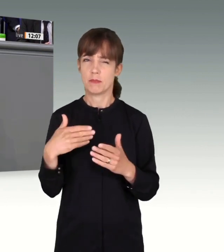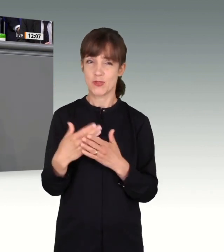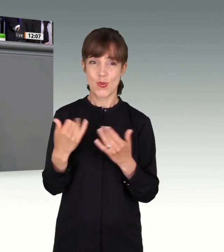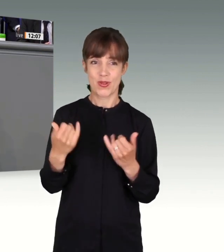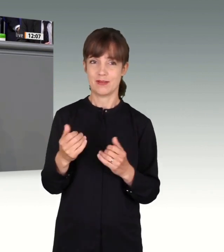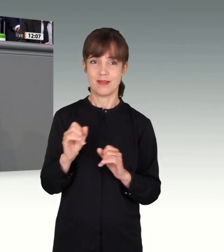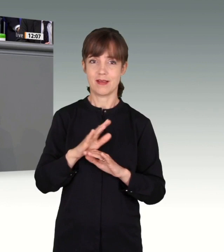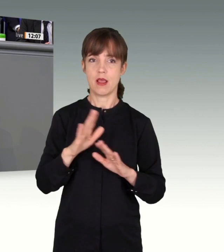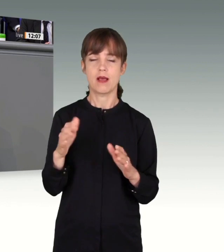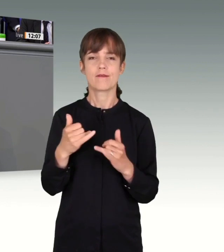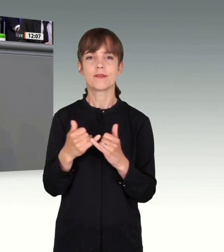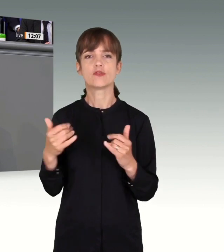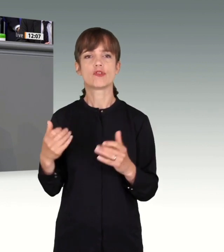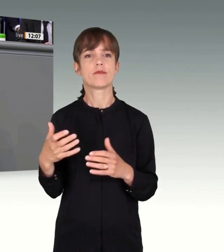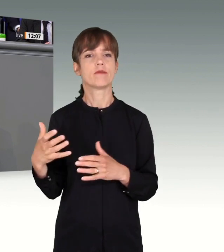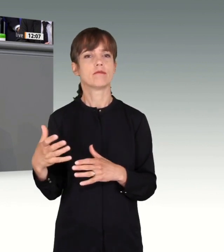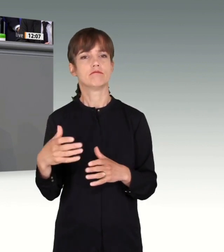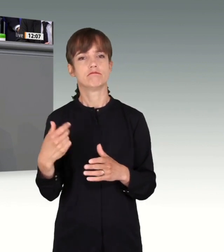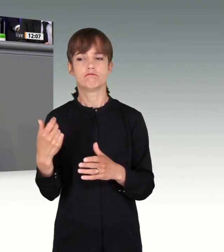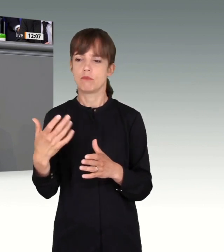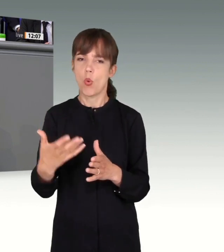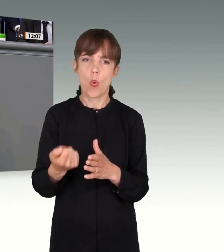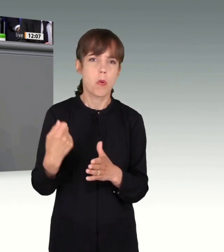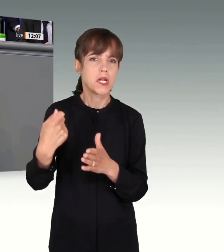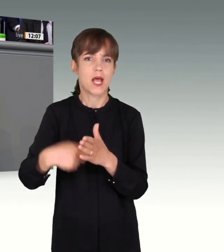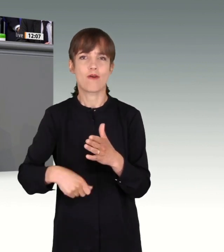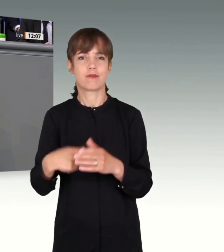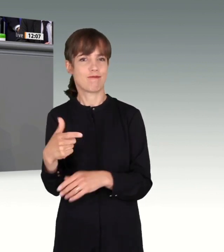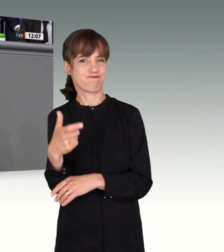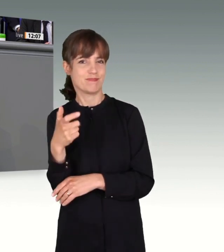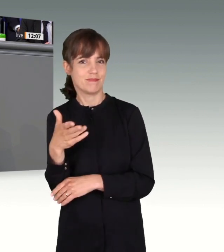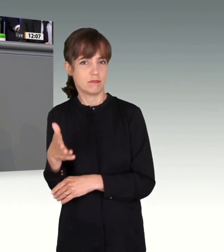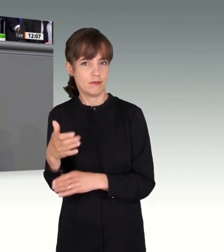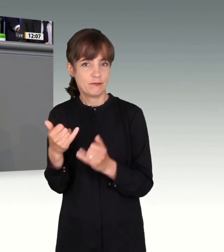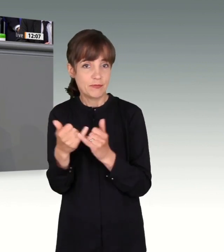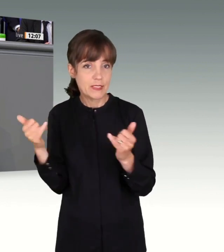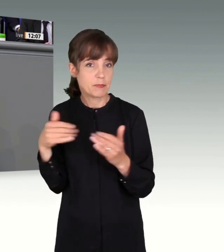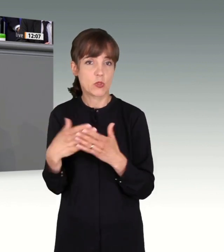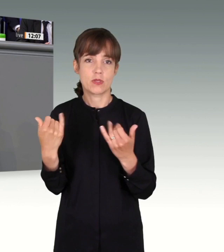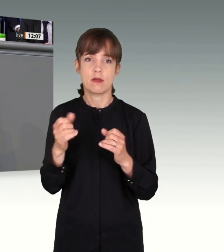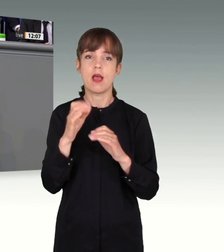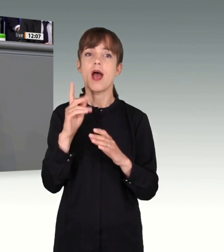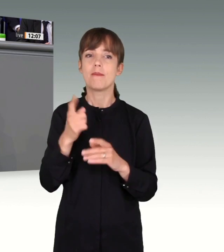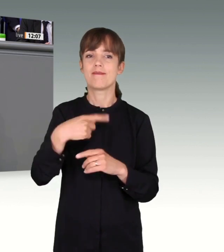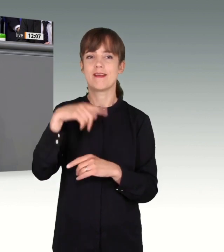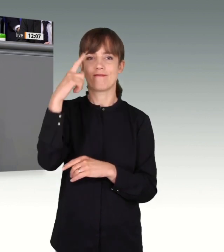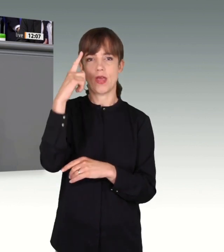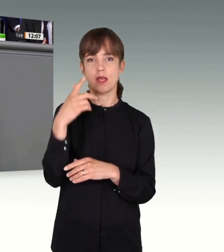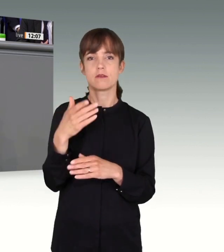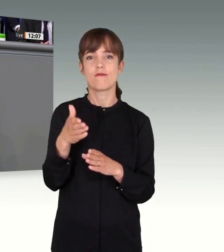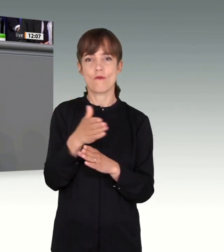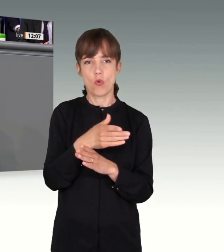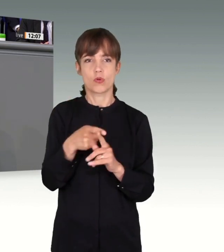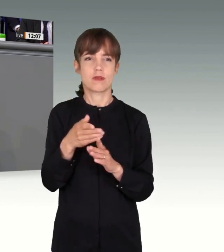kausal für den Anschlag. Aber alle zusammen waren fatal. Denn eigentlich hätte der Attentäter vor dem Anschlag in Haft genommen